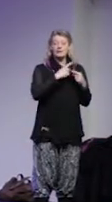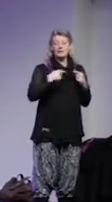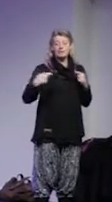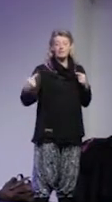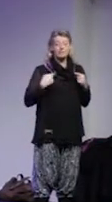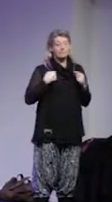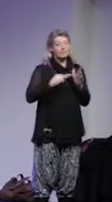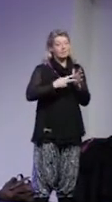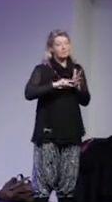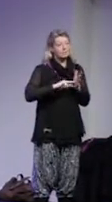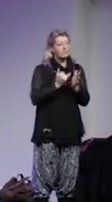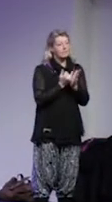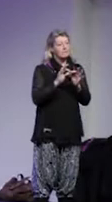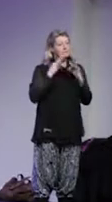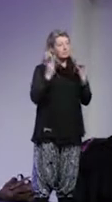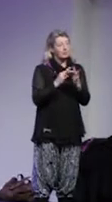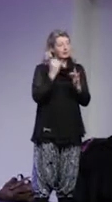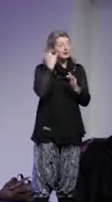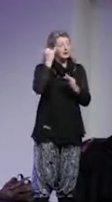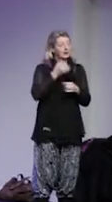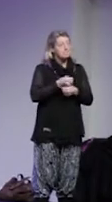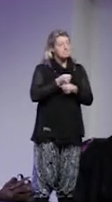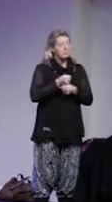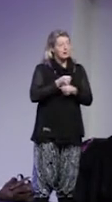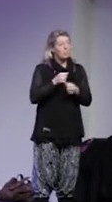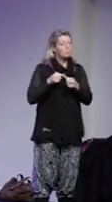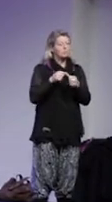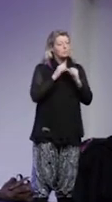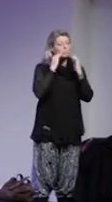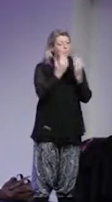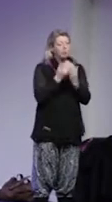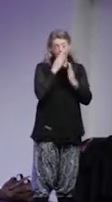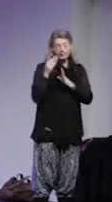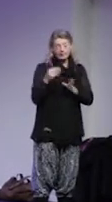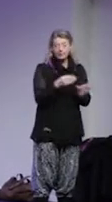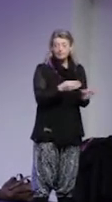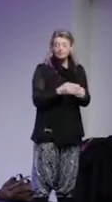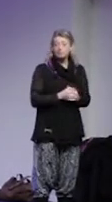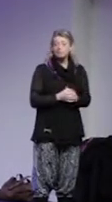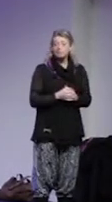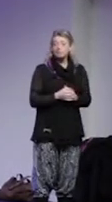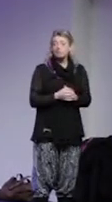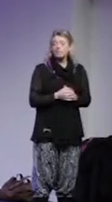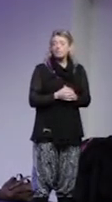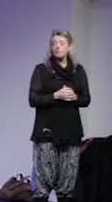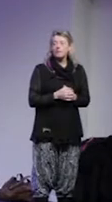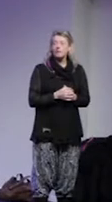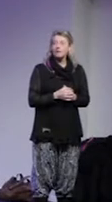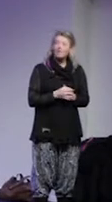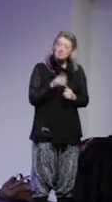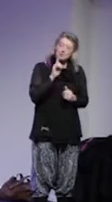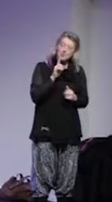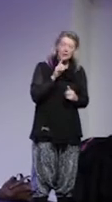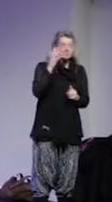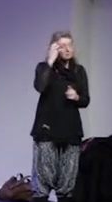som vi arrangerar inom forum i deburna organisationer med social inriktning. Oftast brukar vi vara i